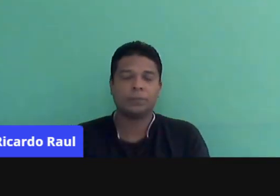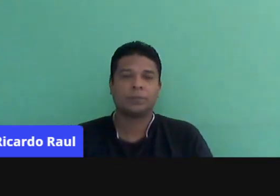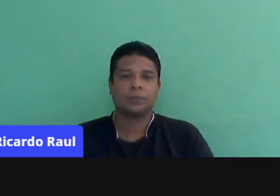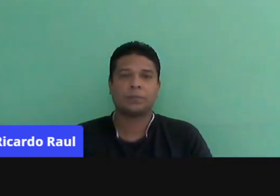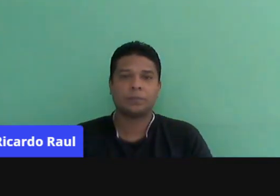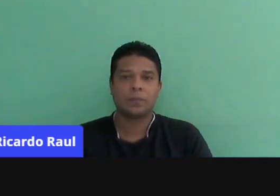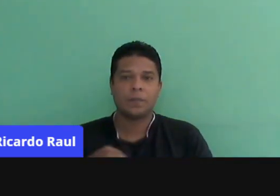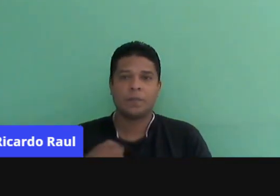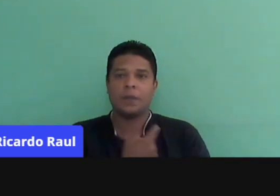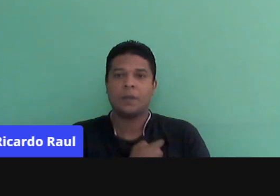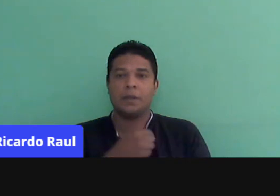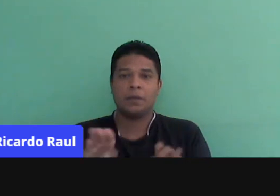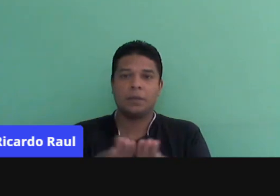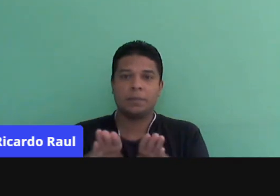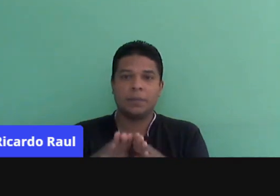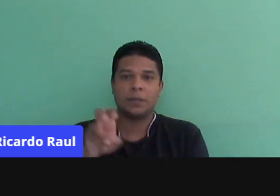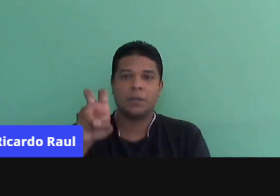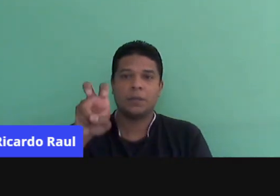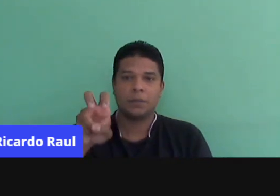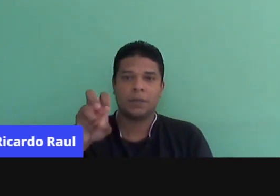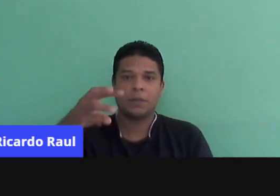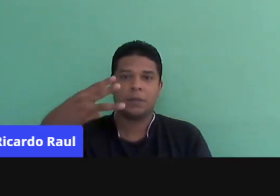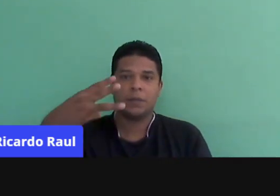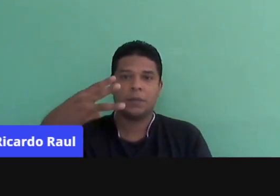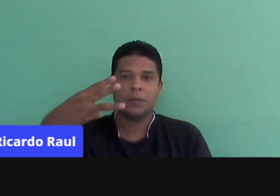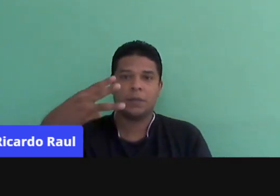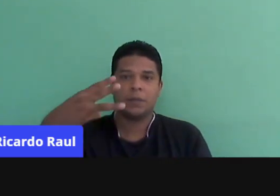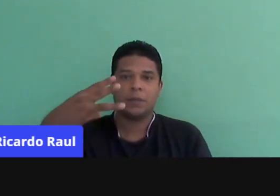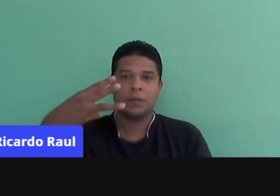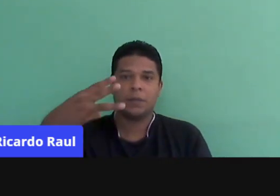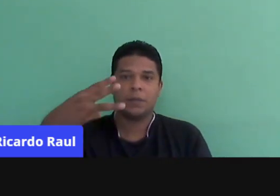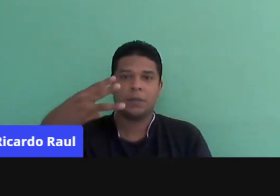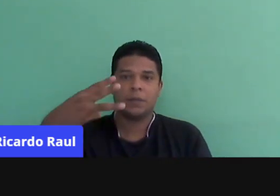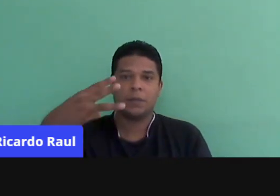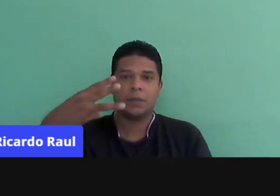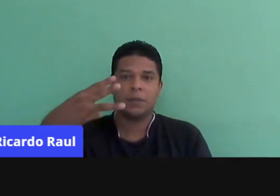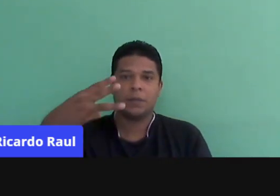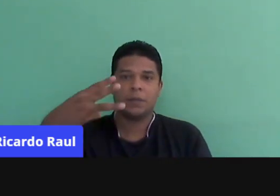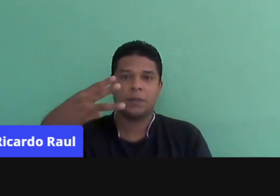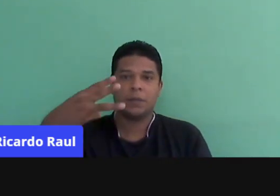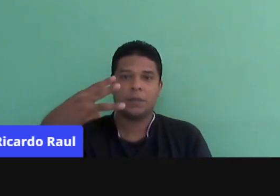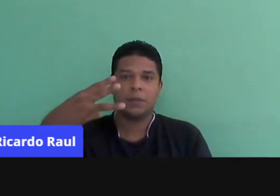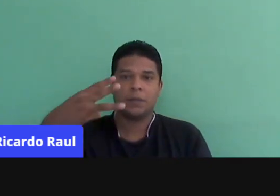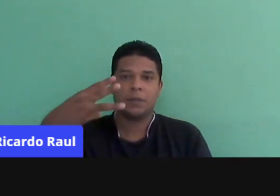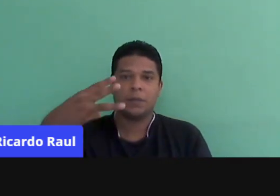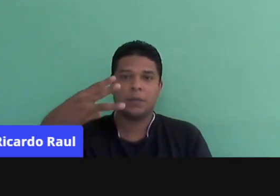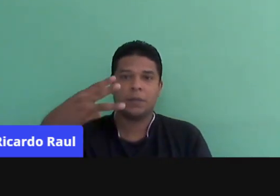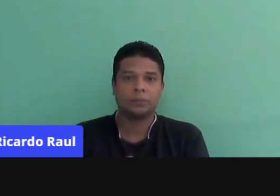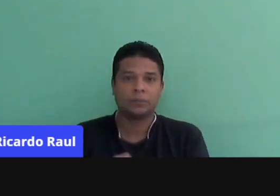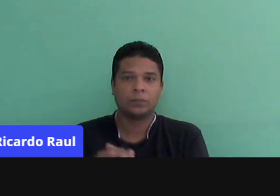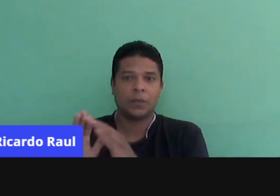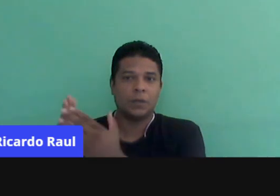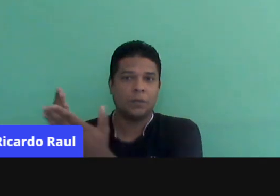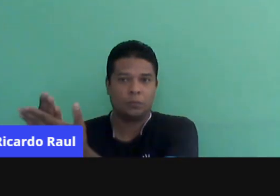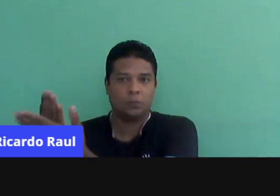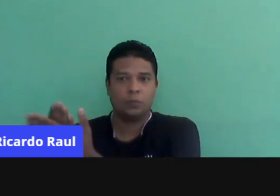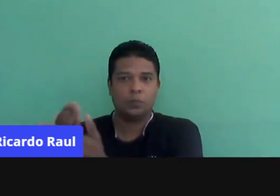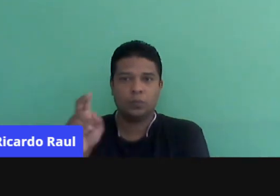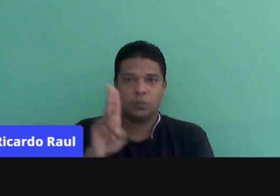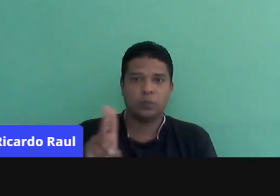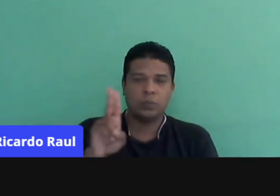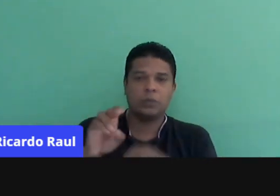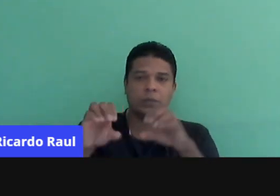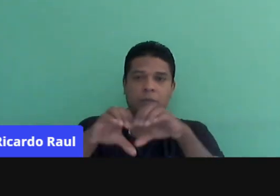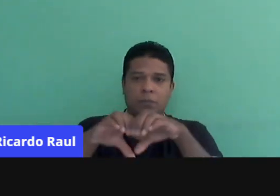Nós temos também que 53,4% das redes que adotam o ensino remoto têm